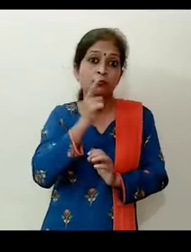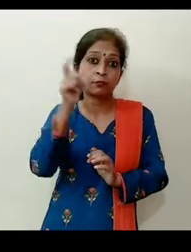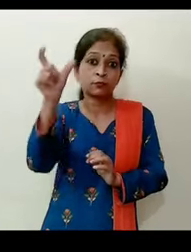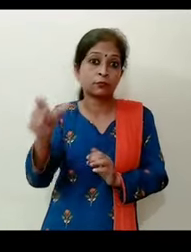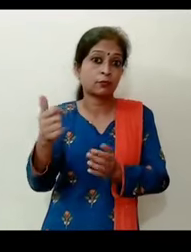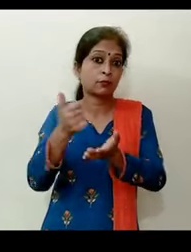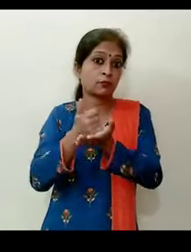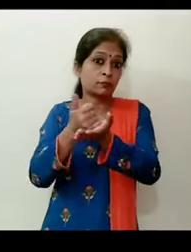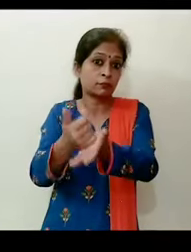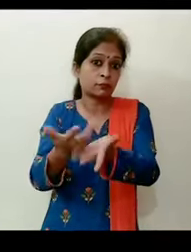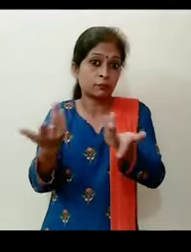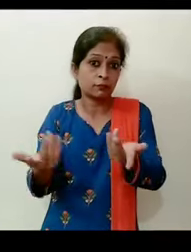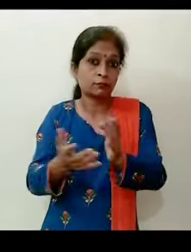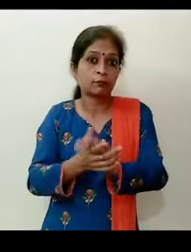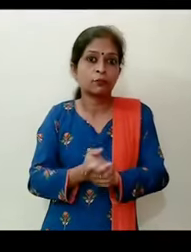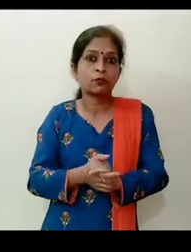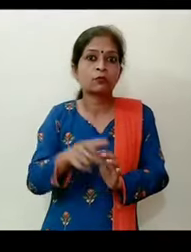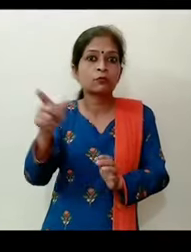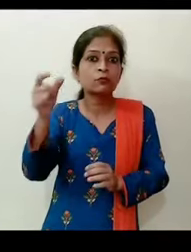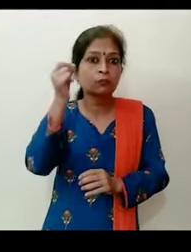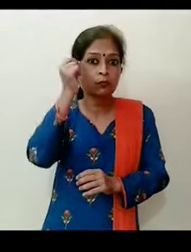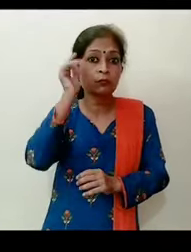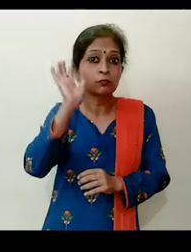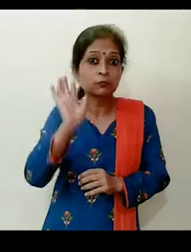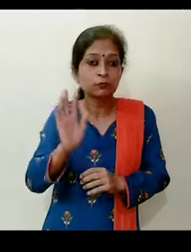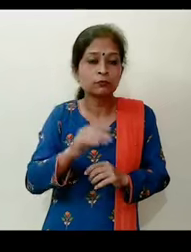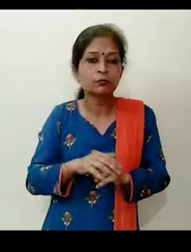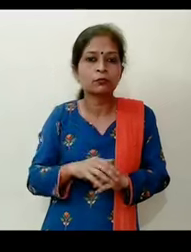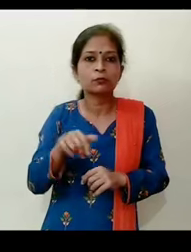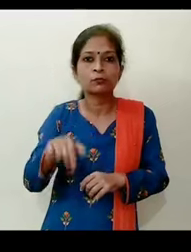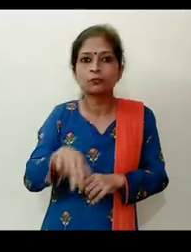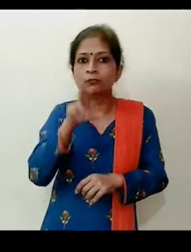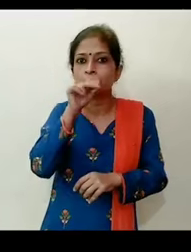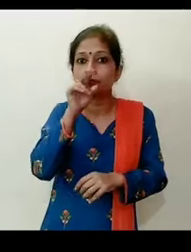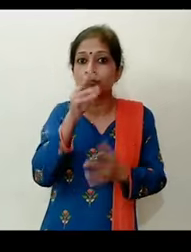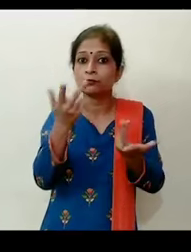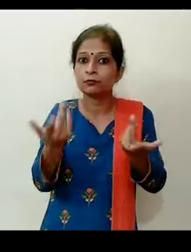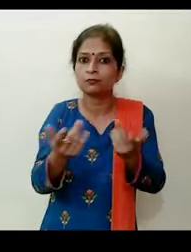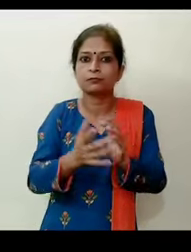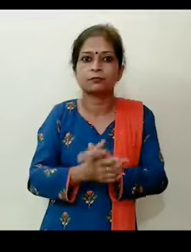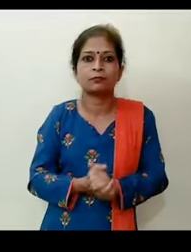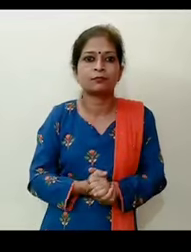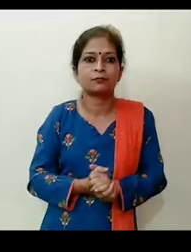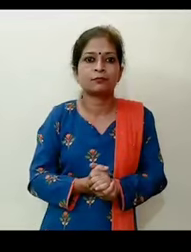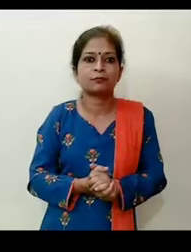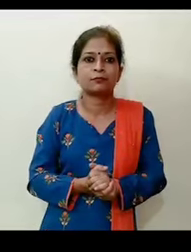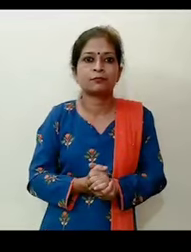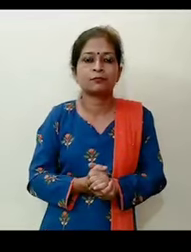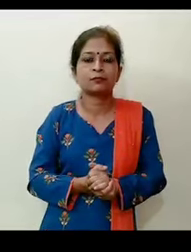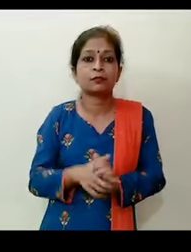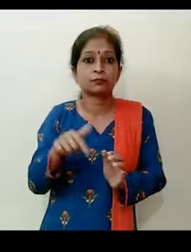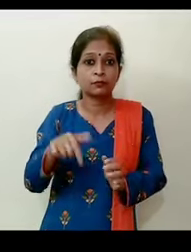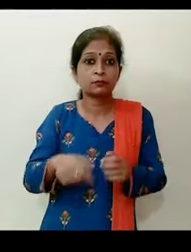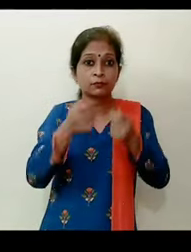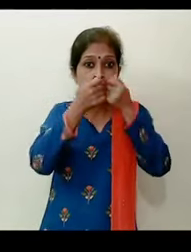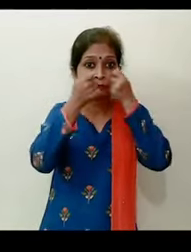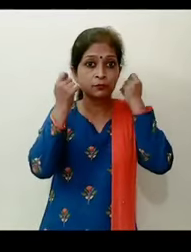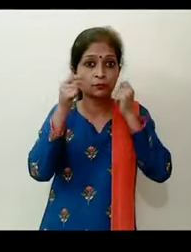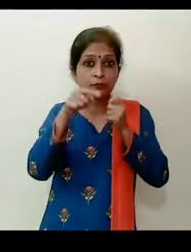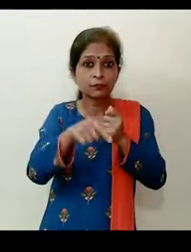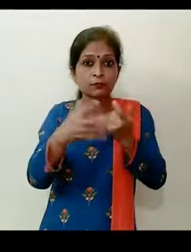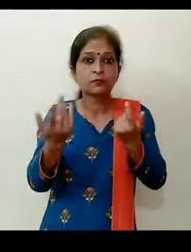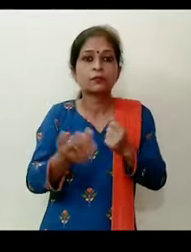वक्ति के द्वारा जिससे कि वो ये समझ पाता है कि क्या बोला जा रहा है इस मास को